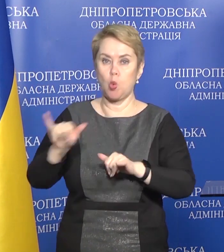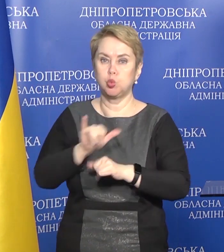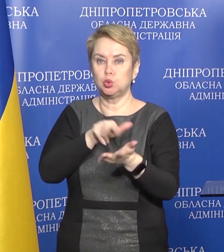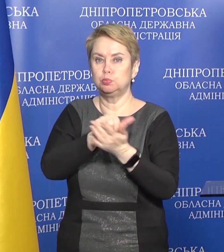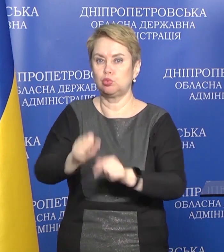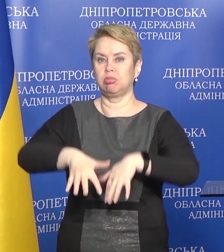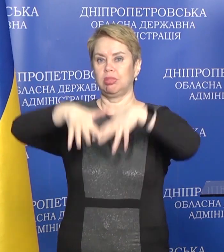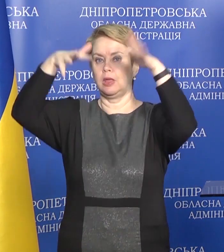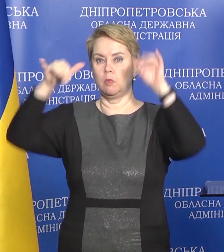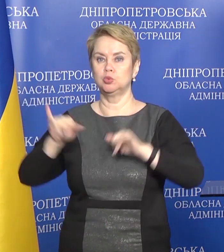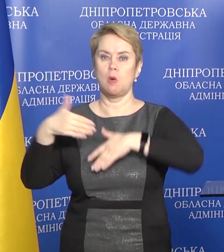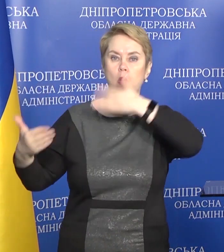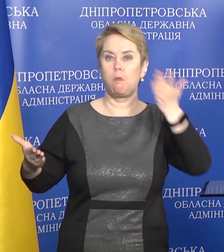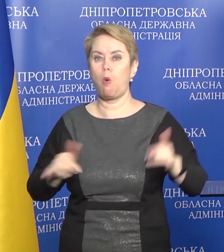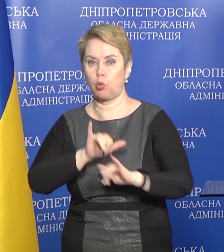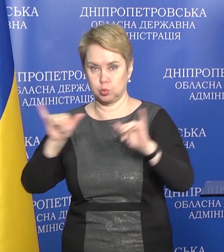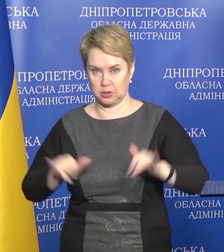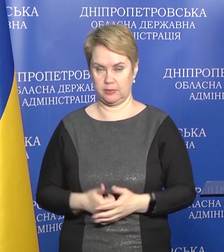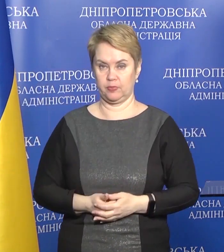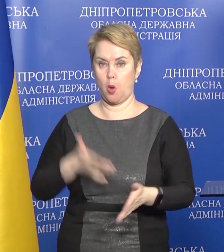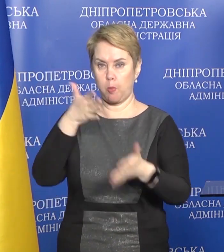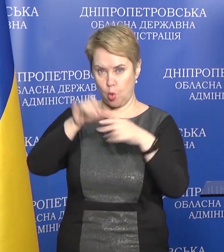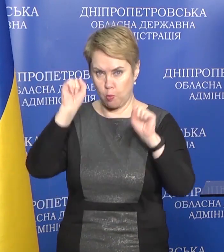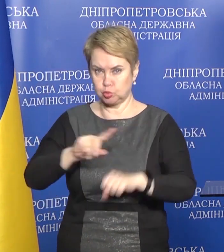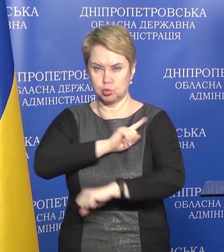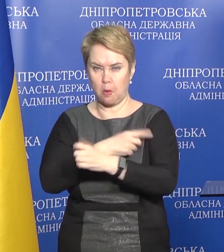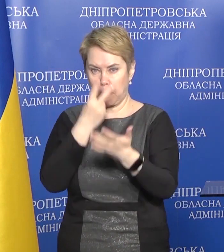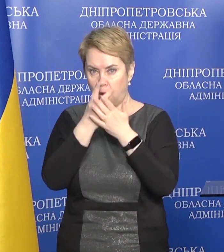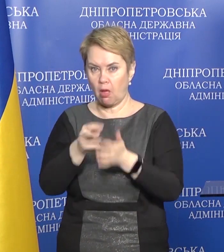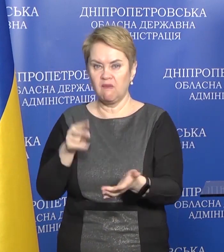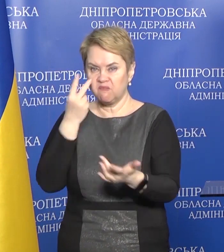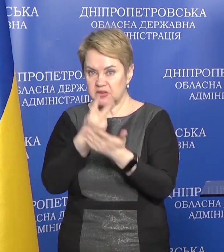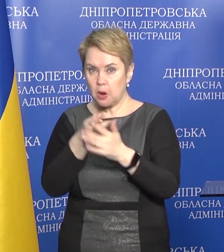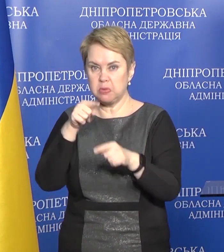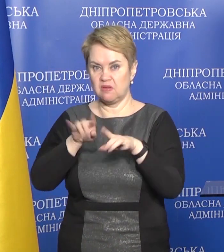куди пішов дим, з якого боку. По ньому можна дуже багато чого визначити по цим фото.